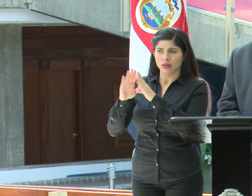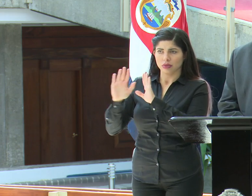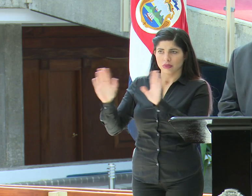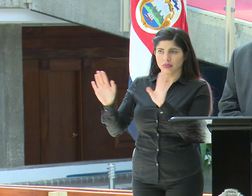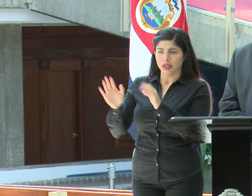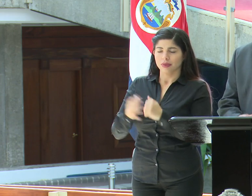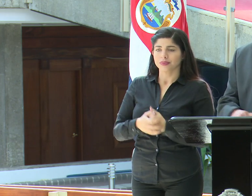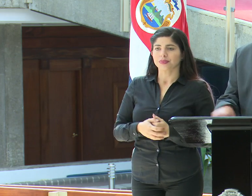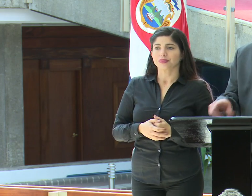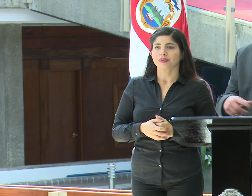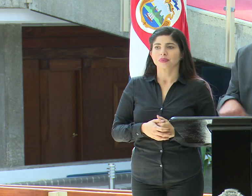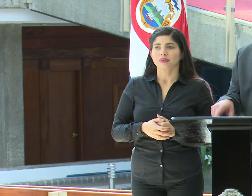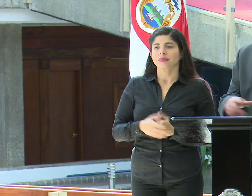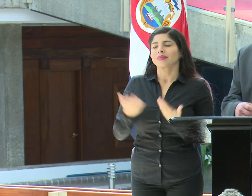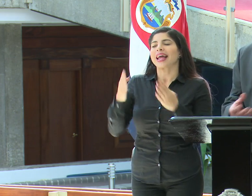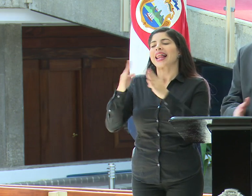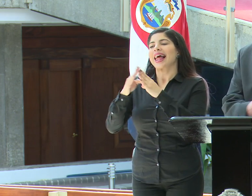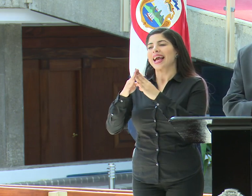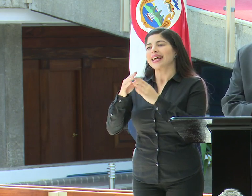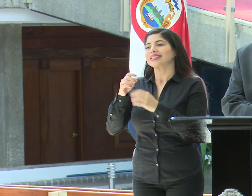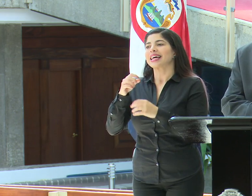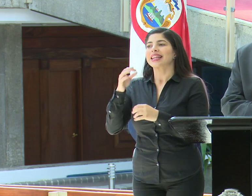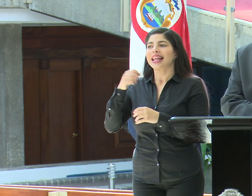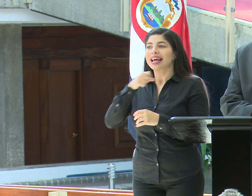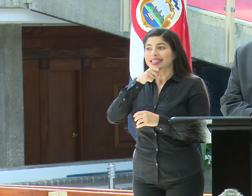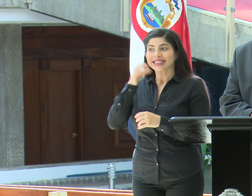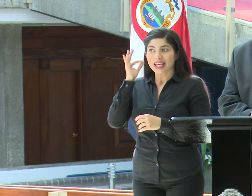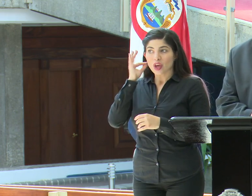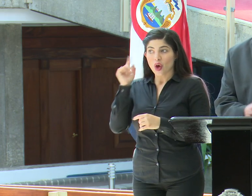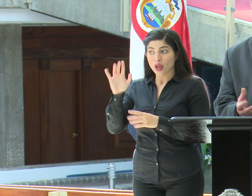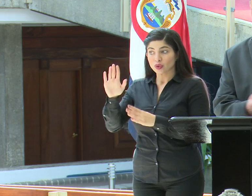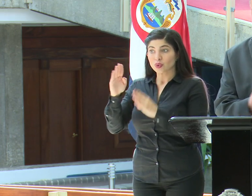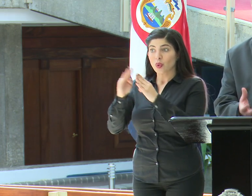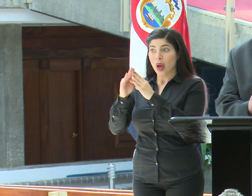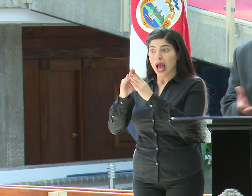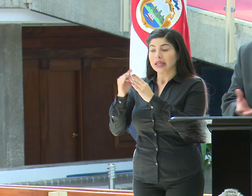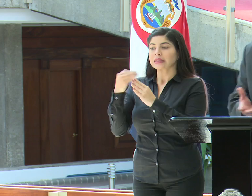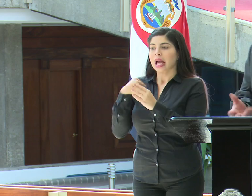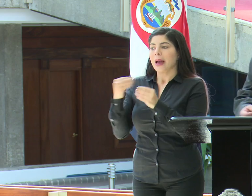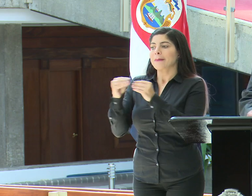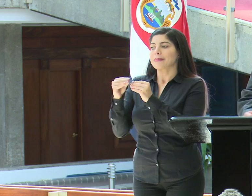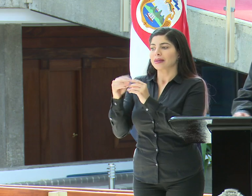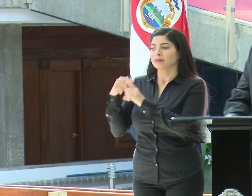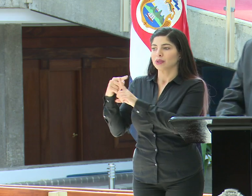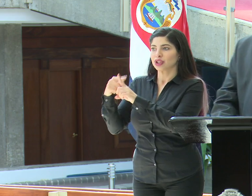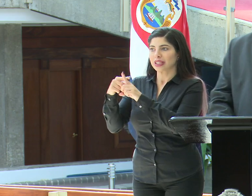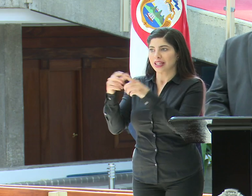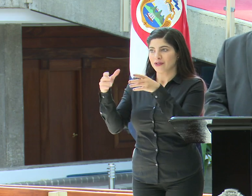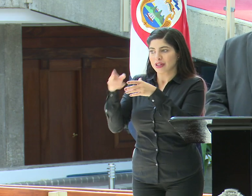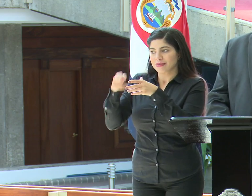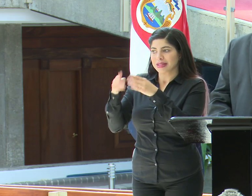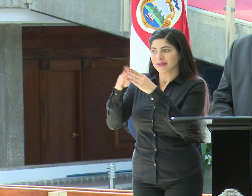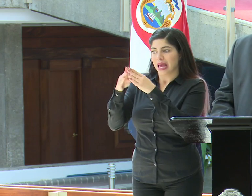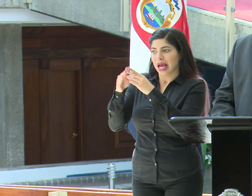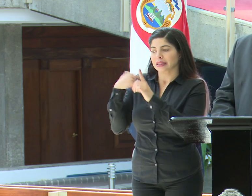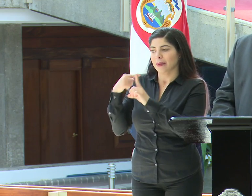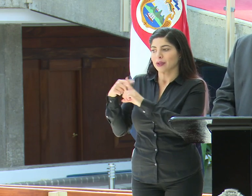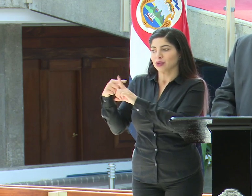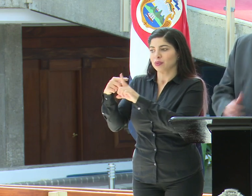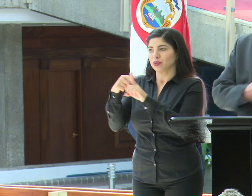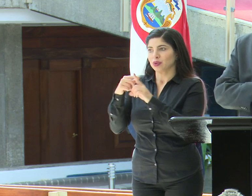Bueno, en la casa de la señora hay más casos positivos y entonces pues